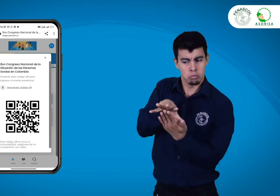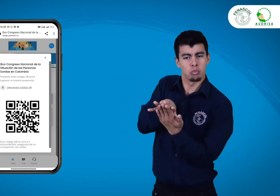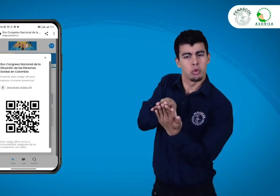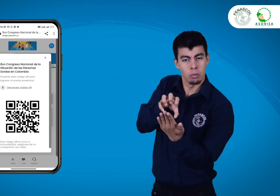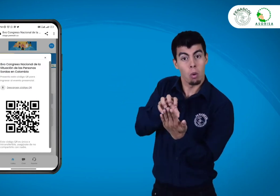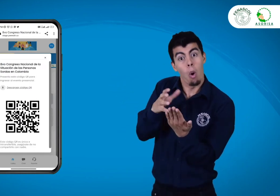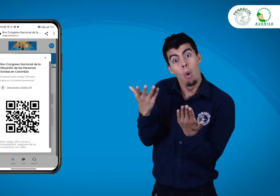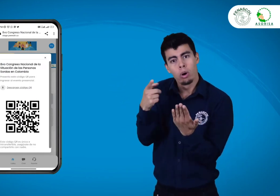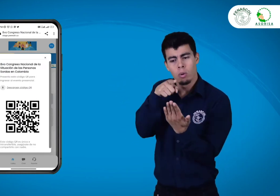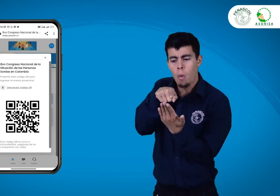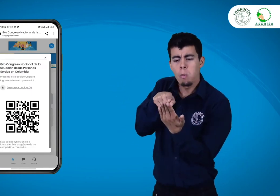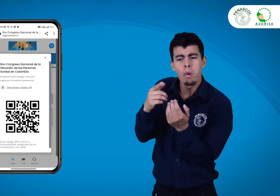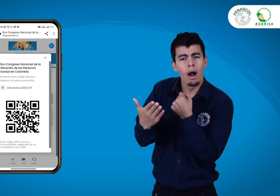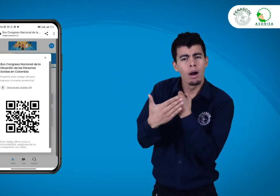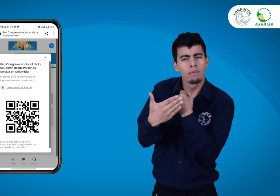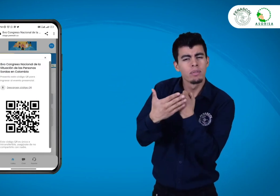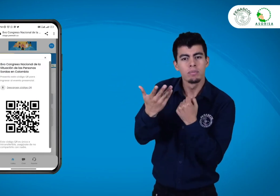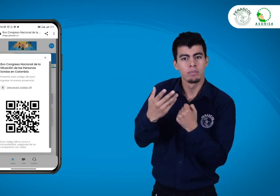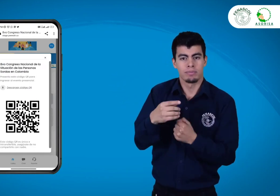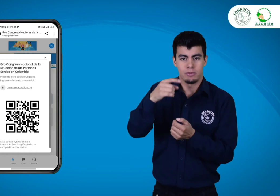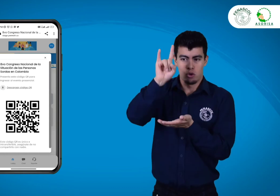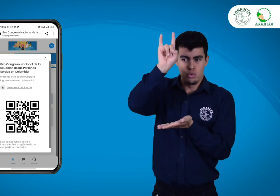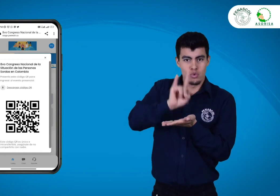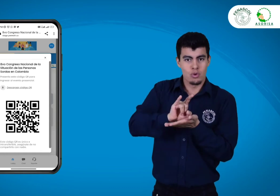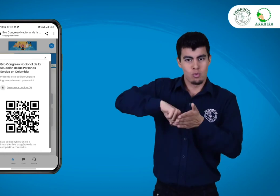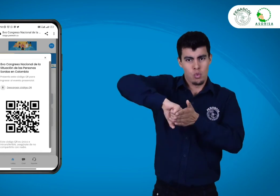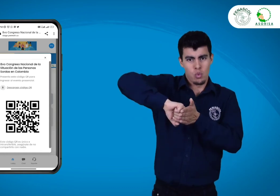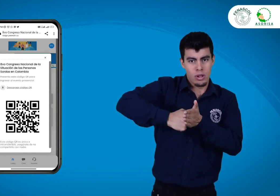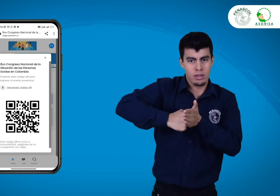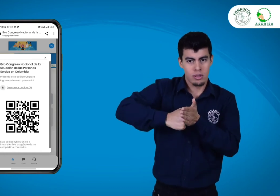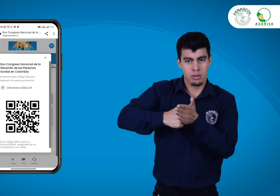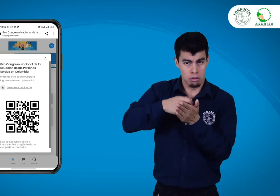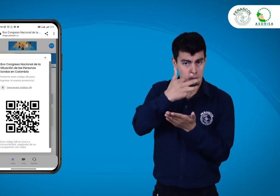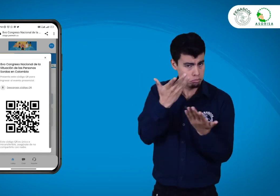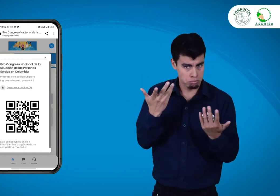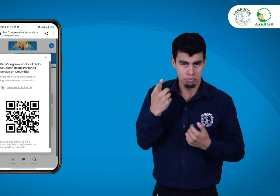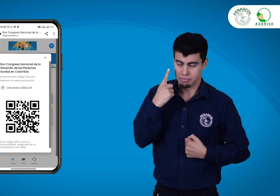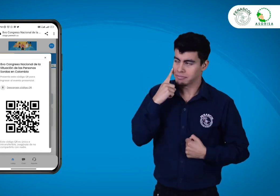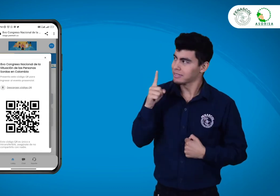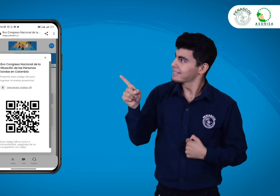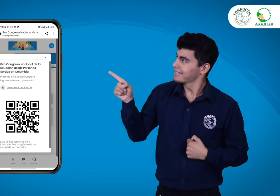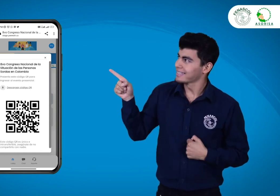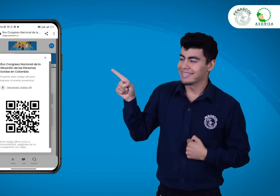Puedes tomarle un pantallazo o también puedes darle clic en la opción descargar. Observa.